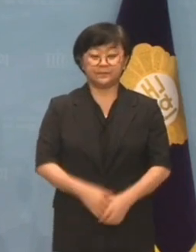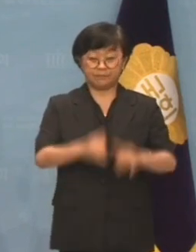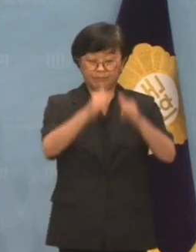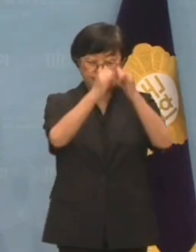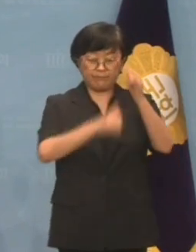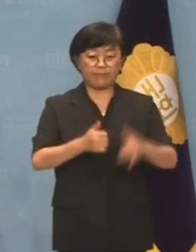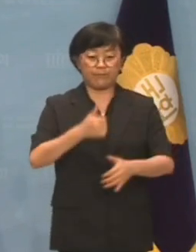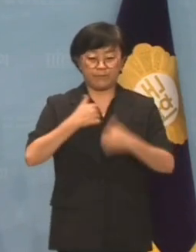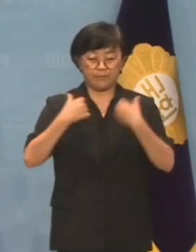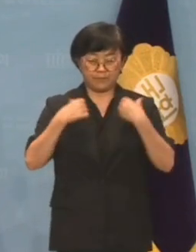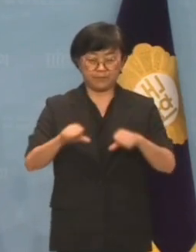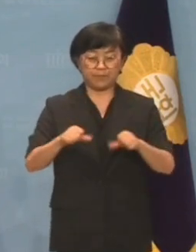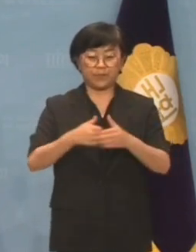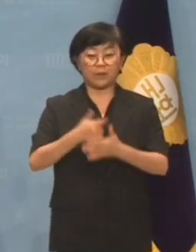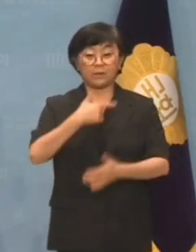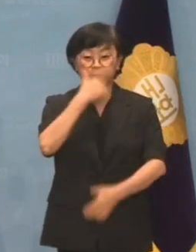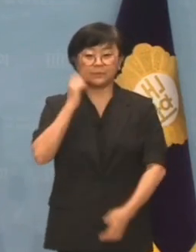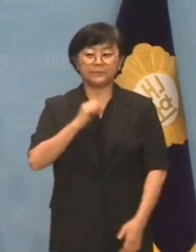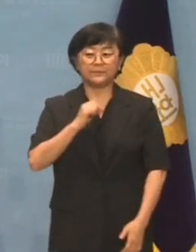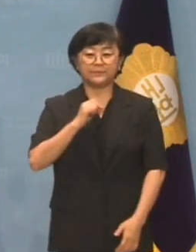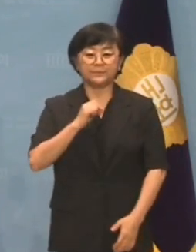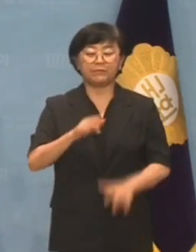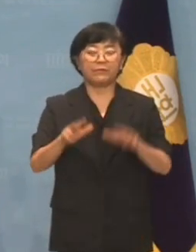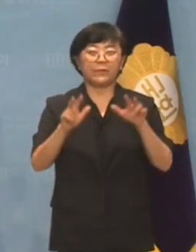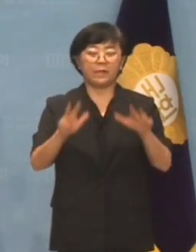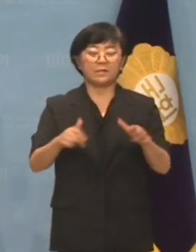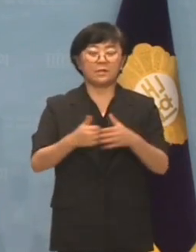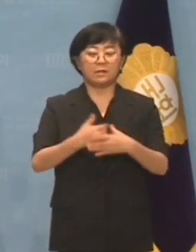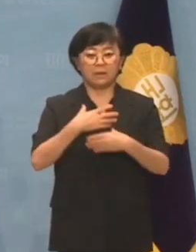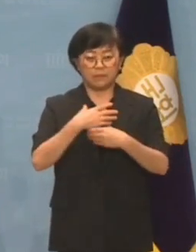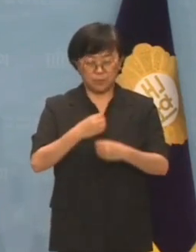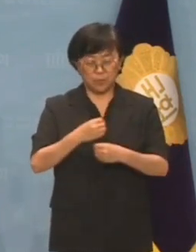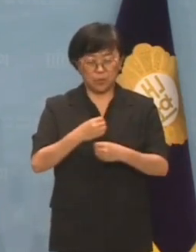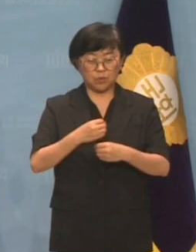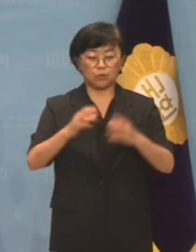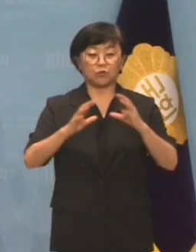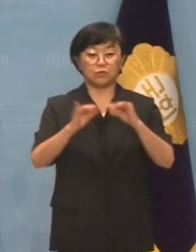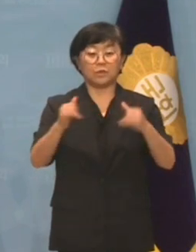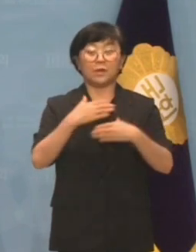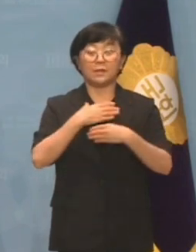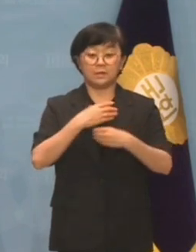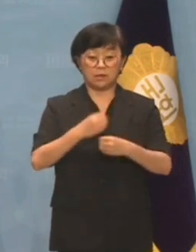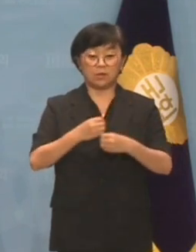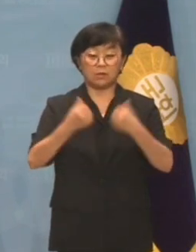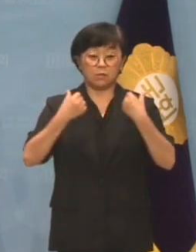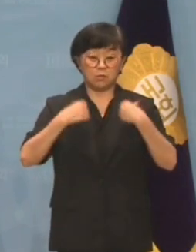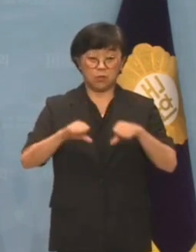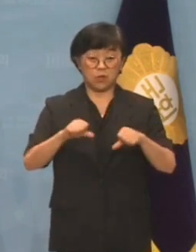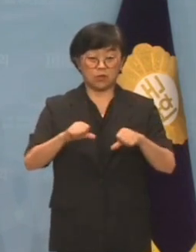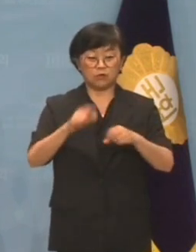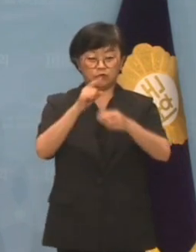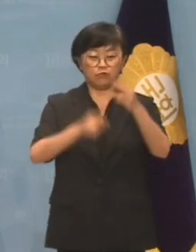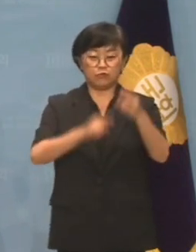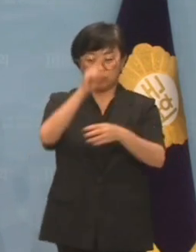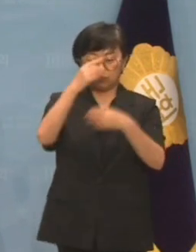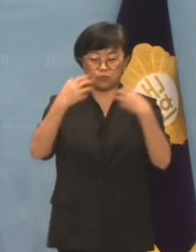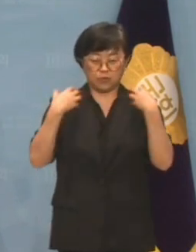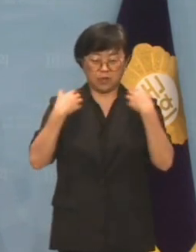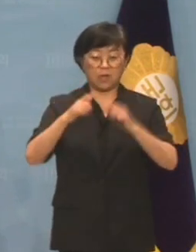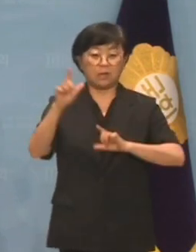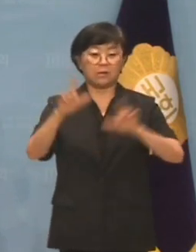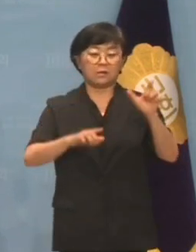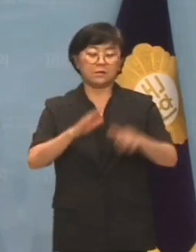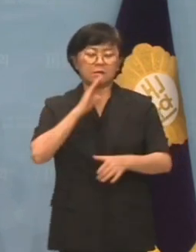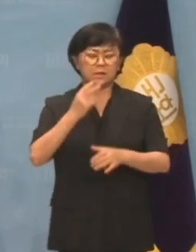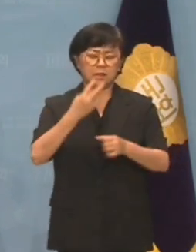역사와 자존심을 포기하는 것도 모자라서 이제 안보와 국민 안전까지 포기하려 하는 윤석열 정부의